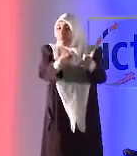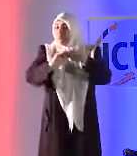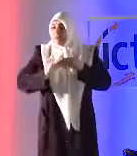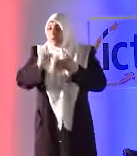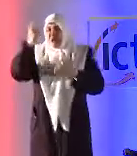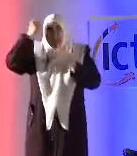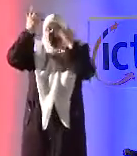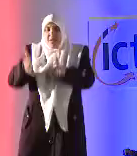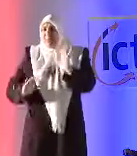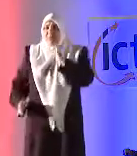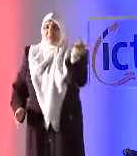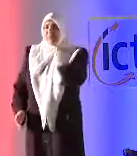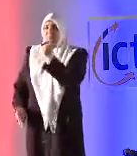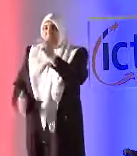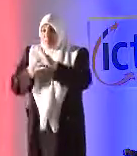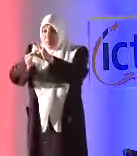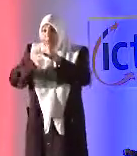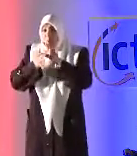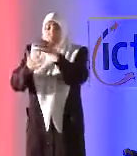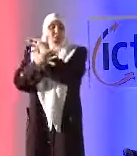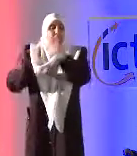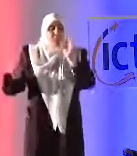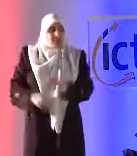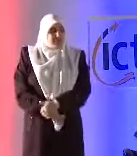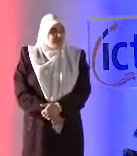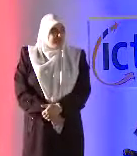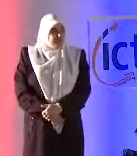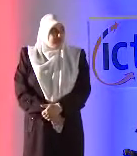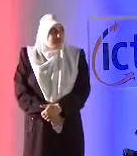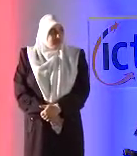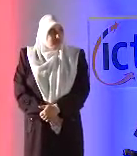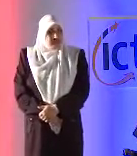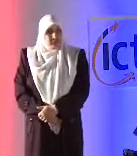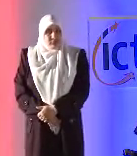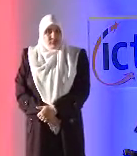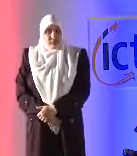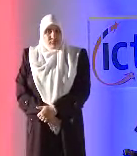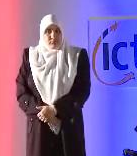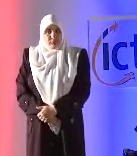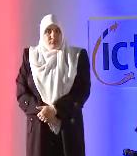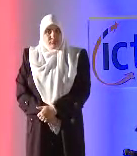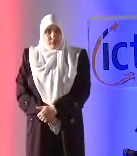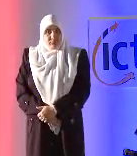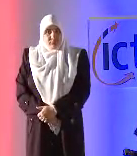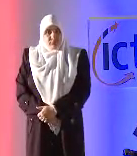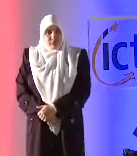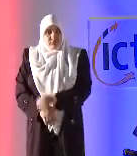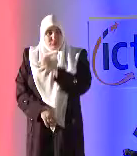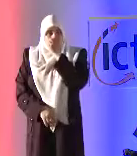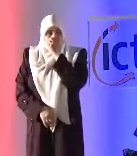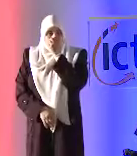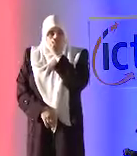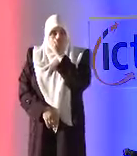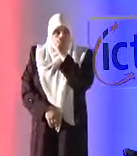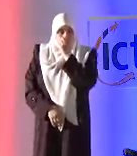الأمور لتواصل مع كل محتوية أحد أخرى هو المزدينين يتقوم بإمكانكم